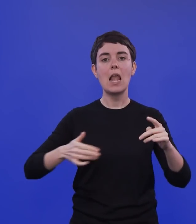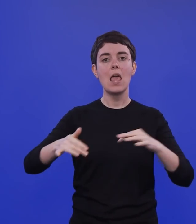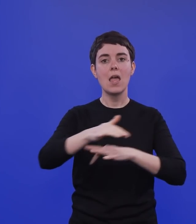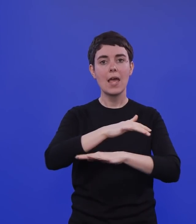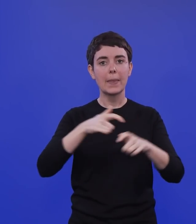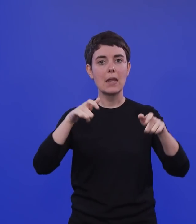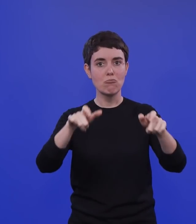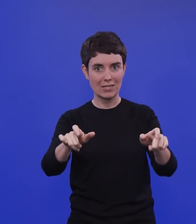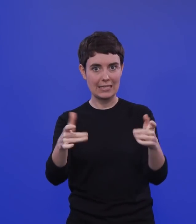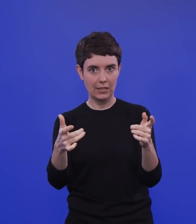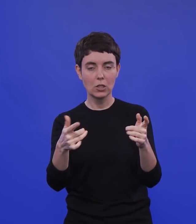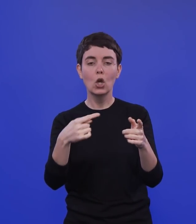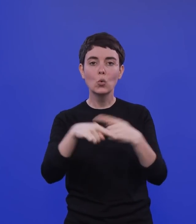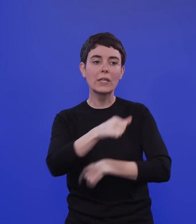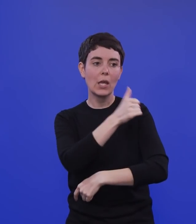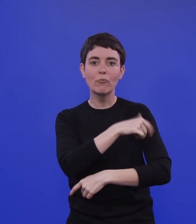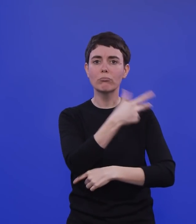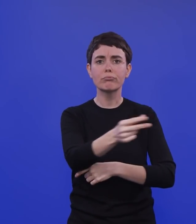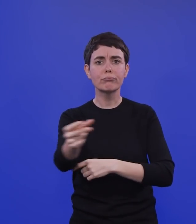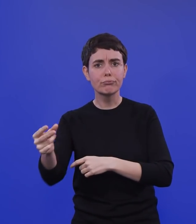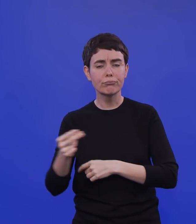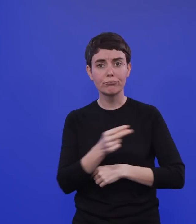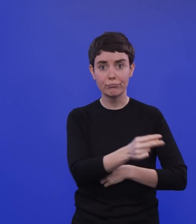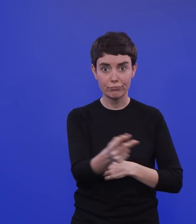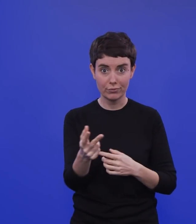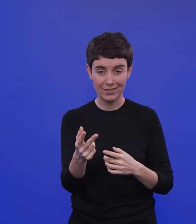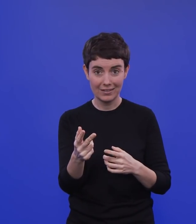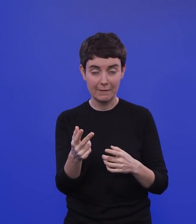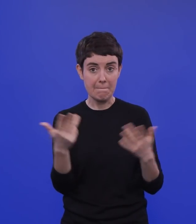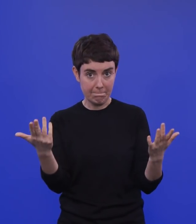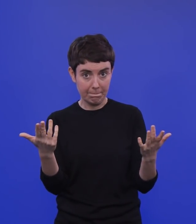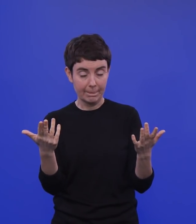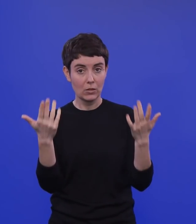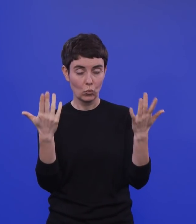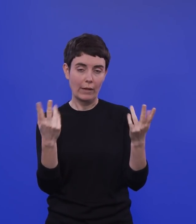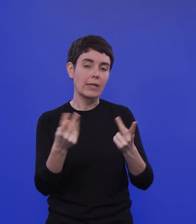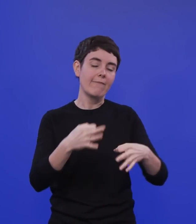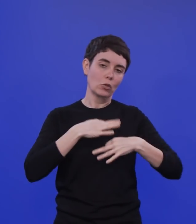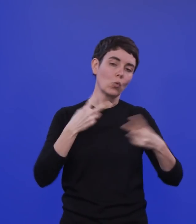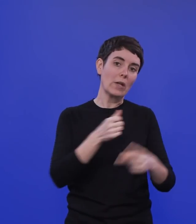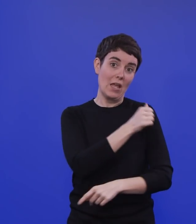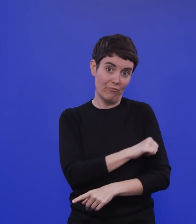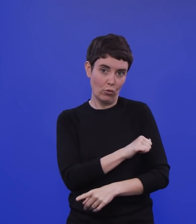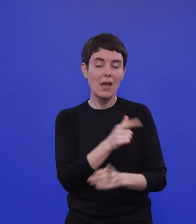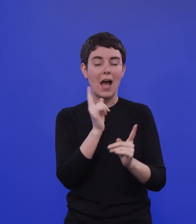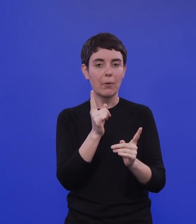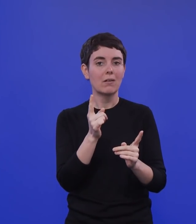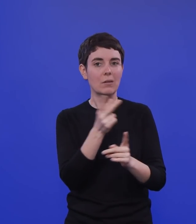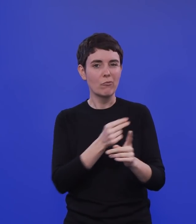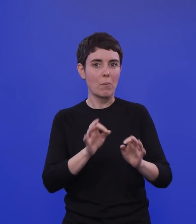Immunisierung der Bevölkerung, also durch Infektion, aber größtenteils eben idealerweise durch Impfung. Wir haben noch keinen Impfstoff für Kinder. Aber wenn man